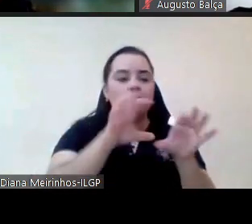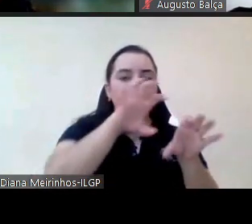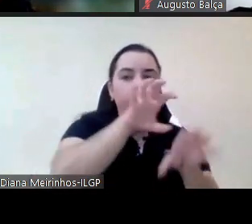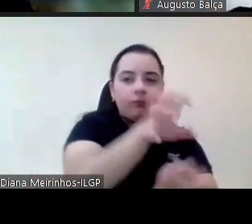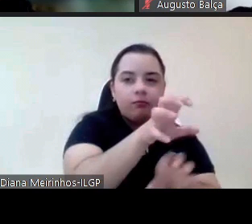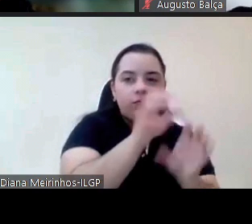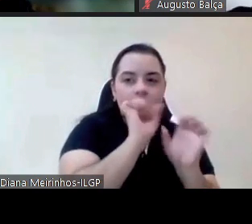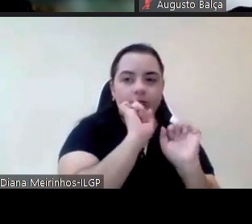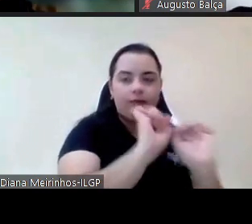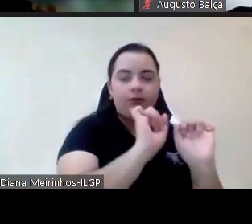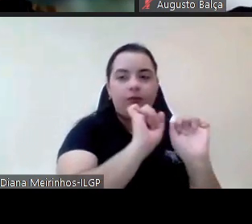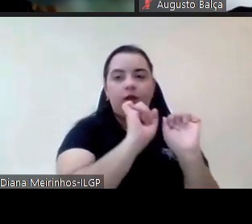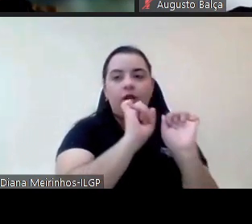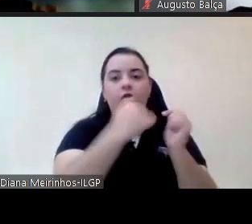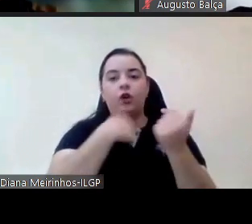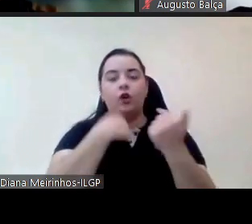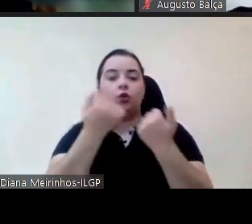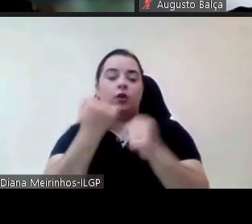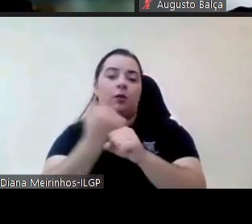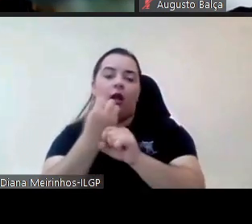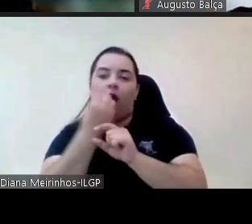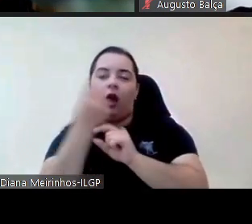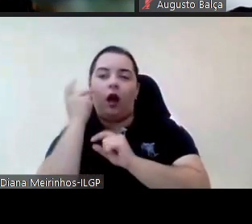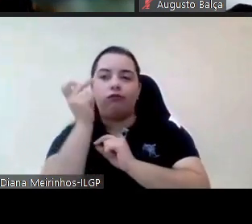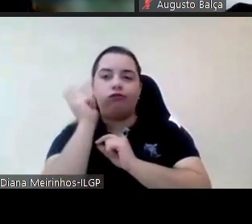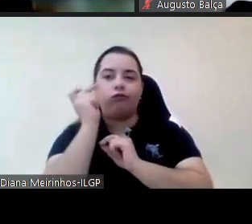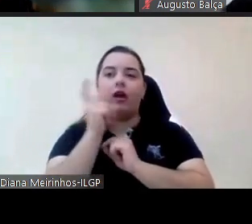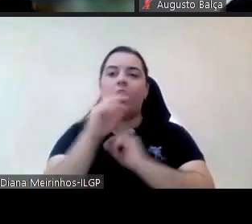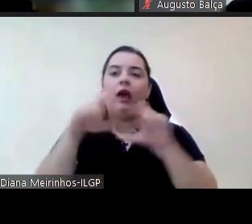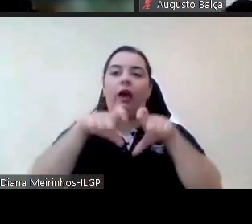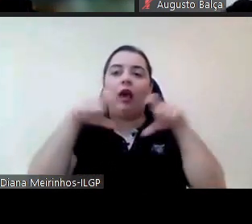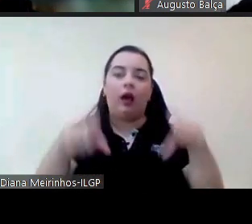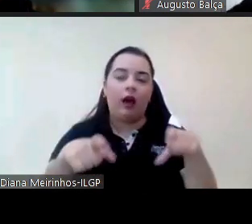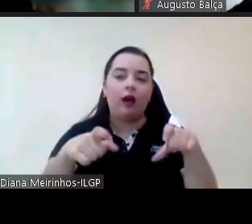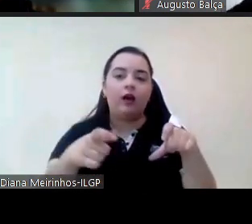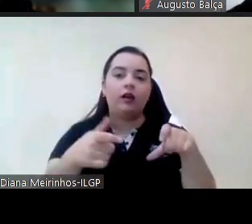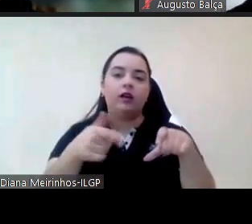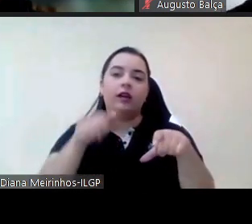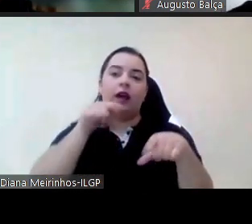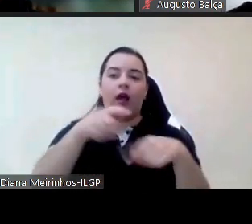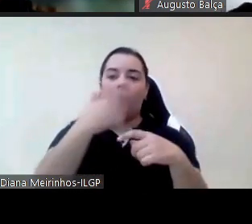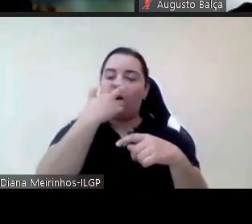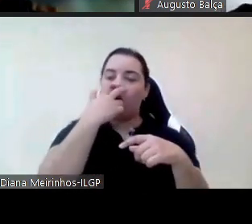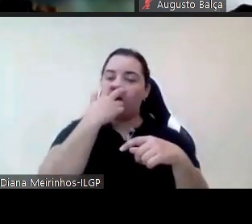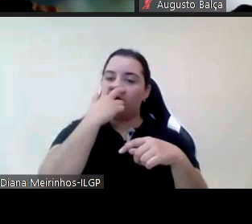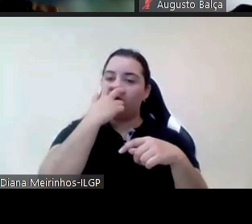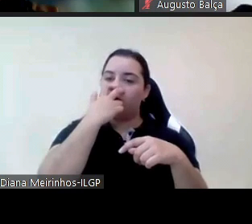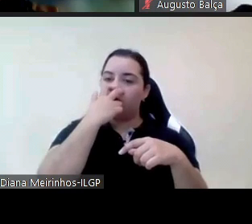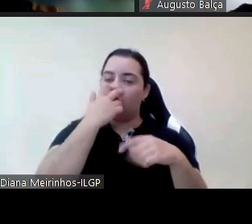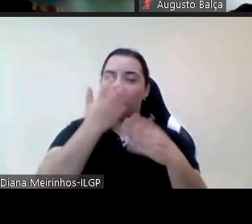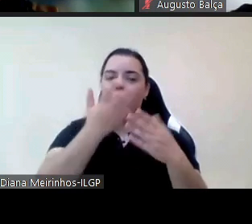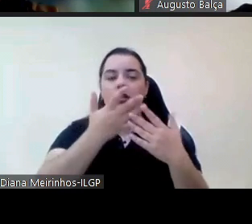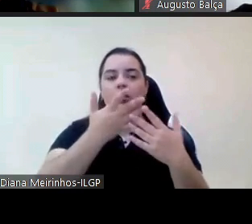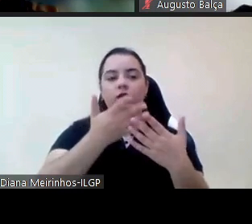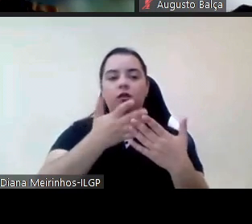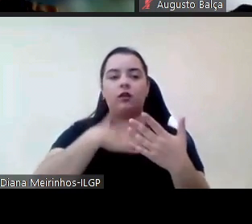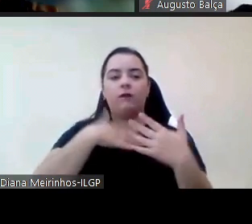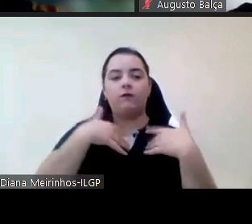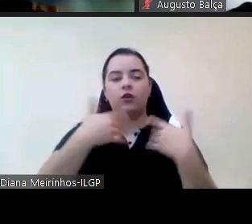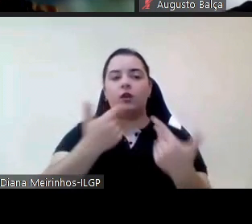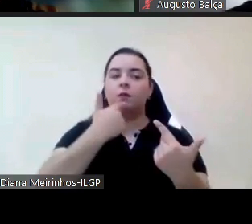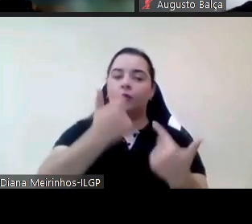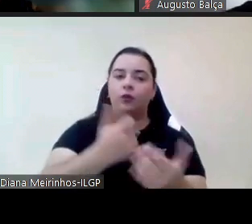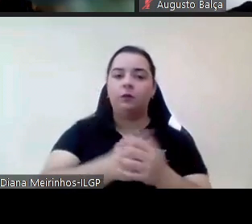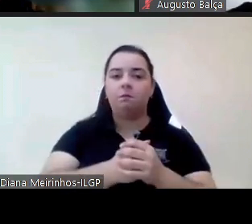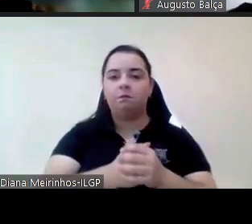curiosidade que me levou a colocar a questão obrigado Muito obrigada eu se calhar aproveitava também aqui antes de passar também a palavra para